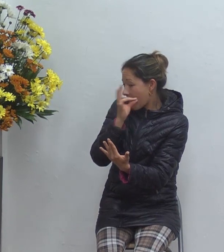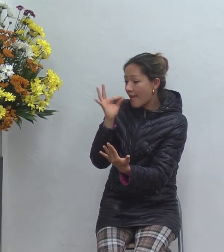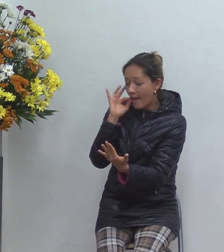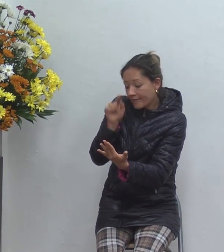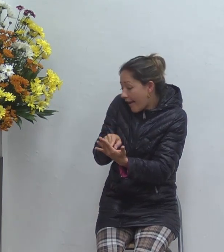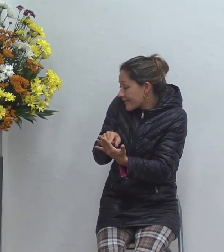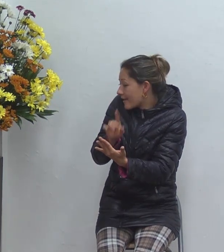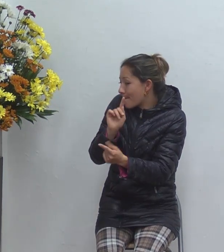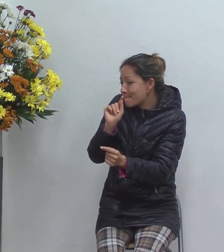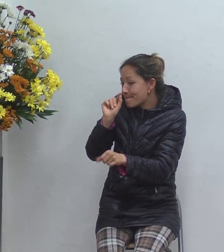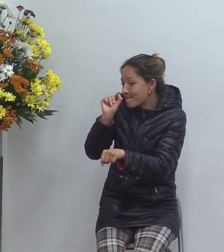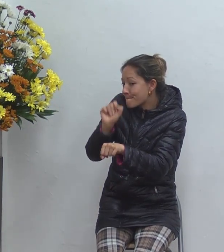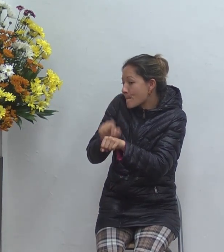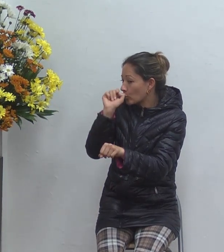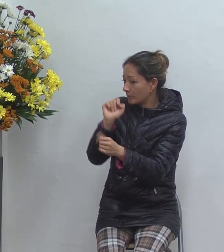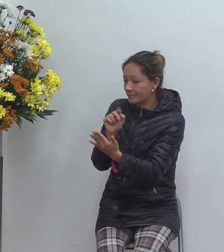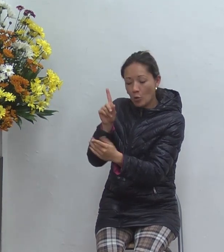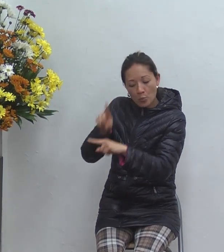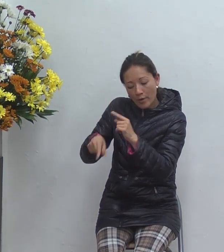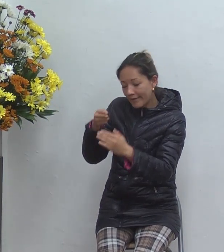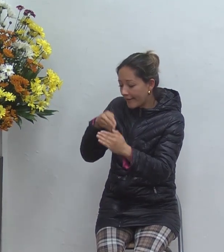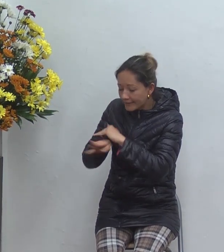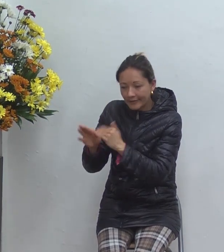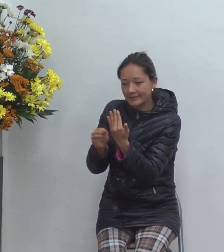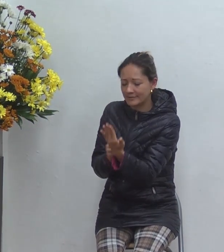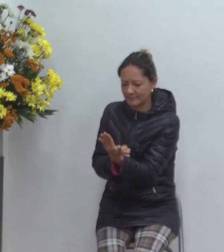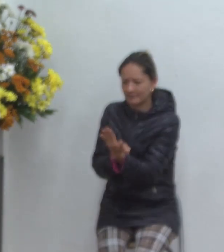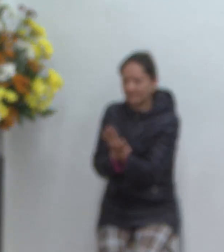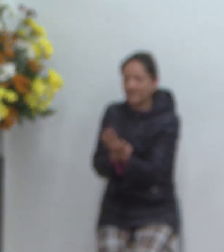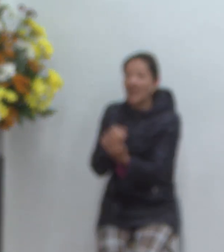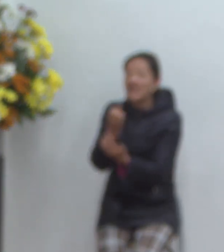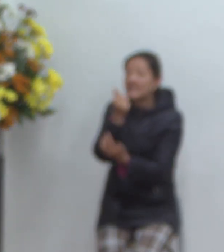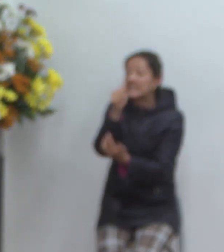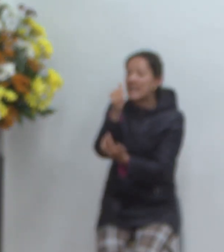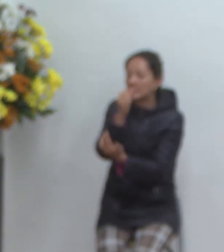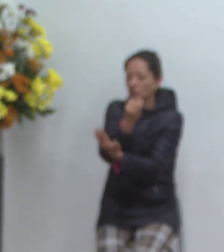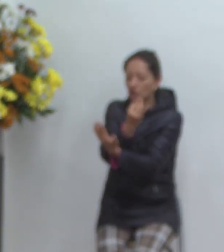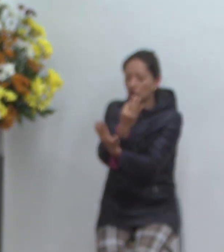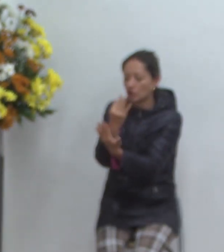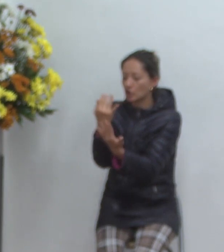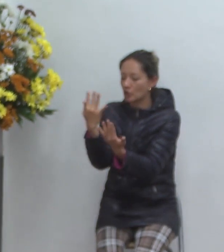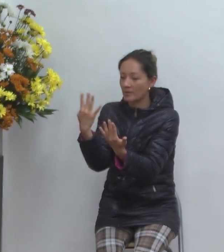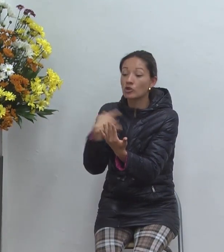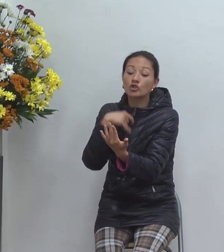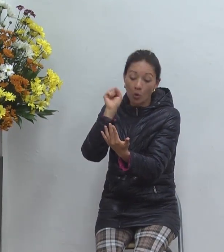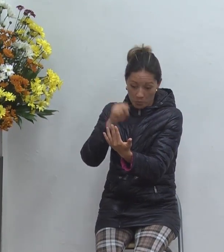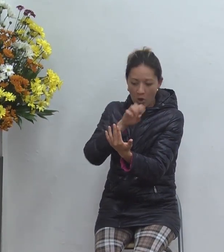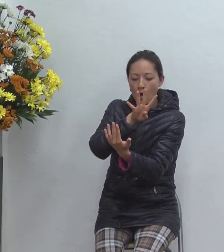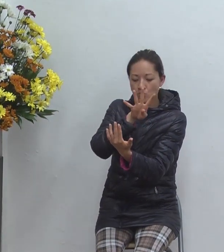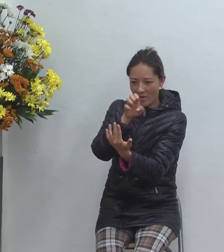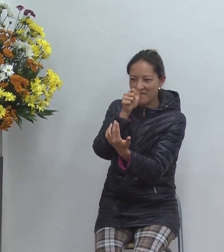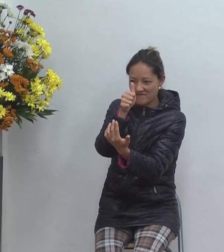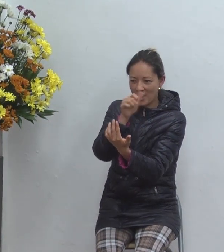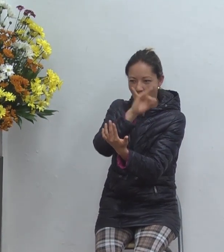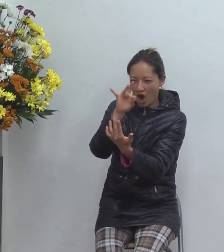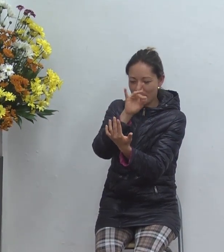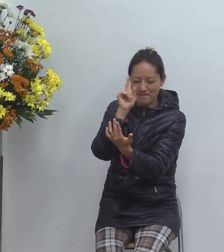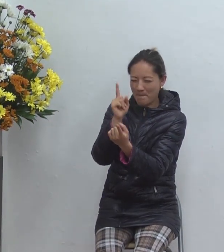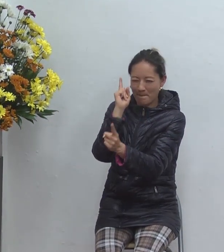no tiene acceso puede que es una clave de 10 dígitos puede escribir nueve bien se equivoca en uno sabe que nada que hacer